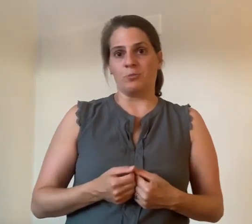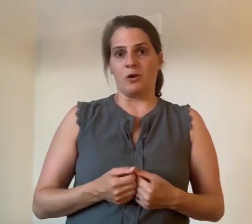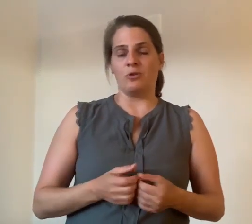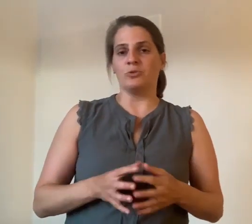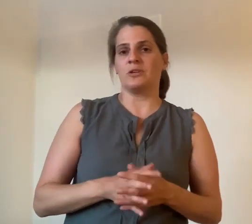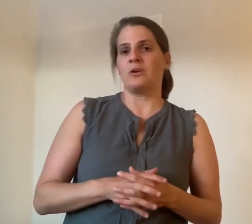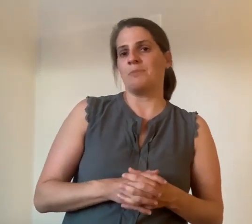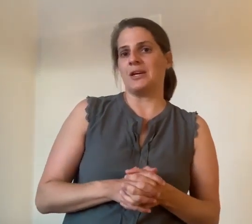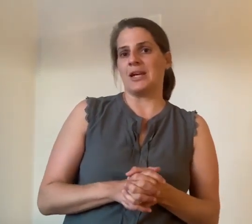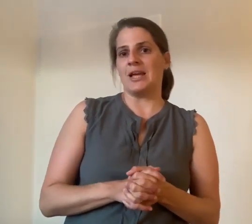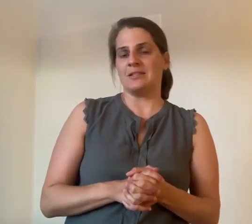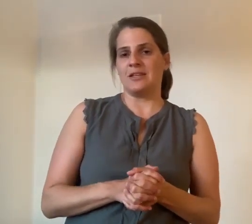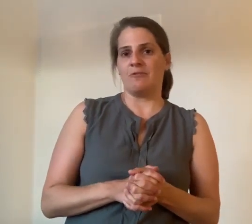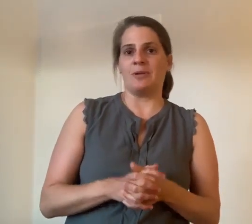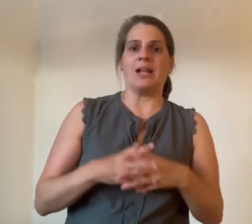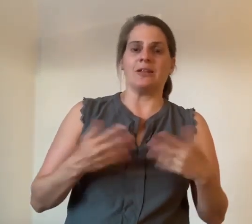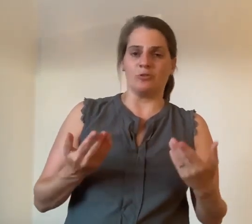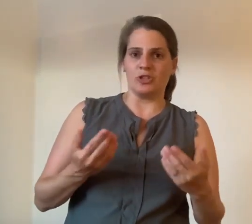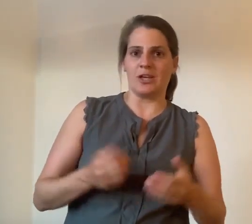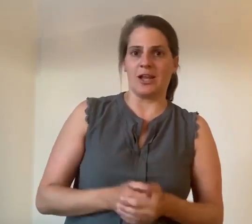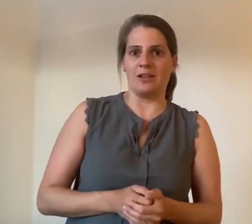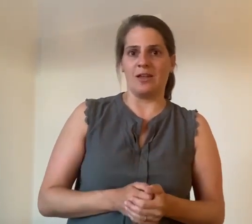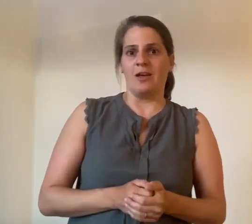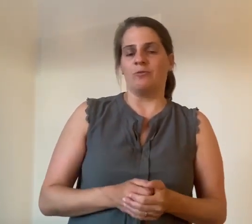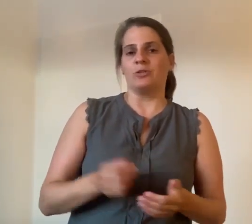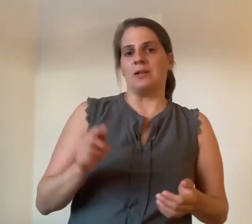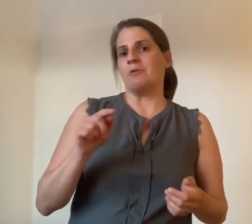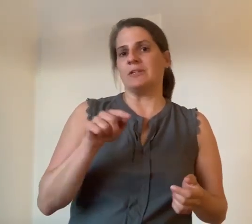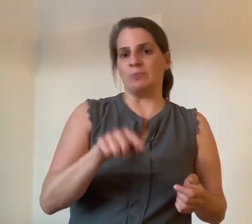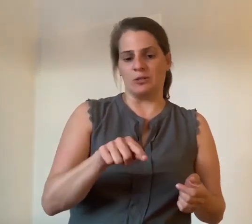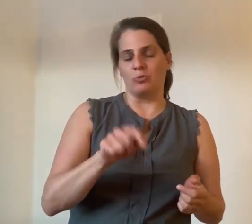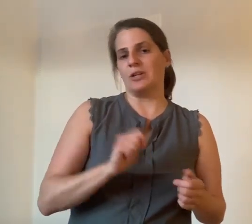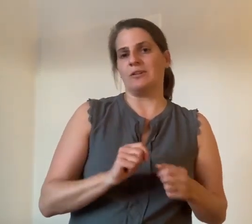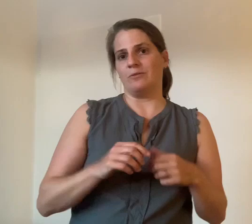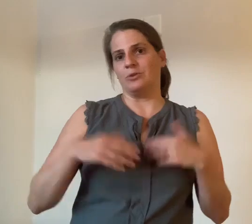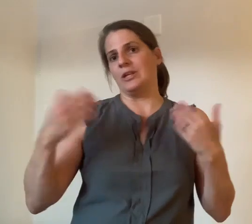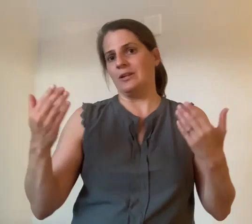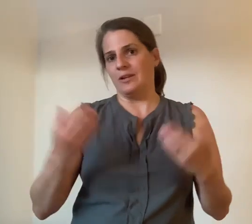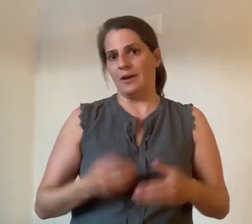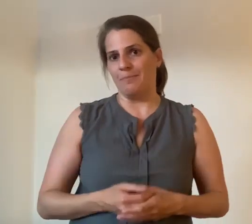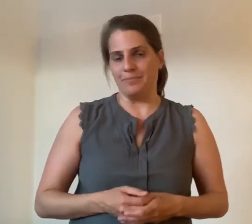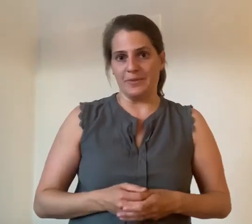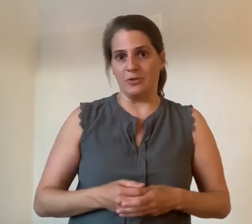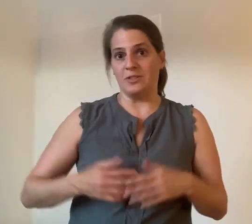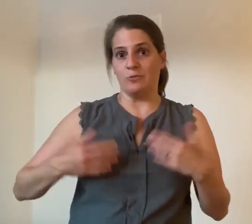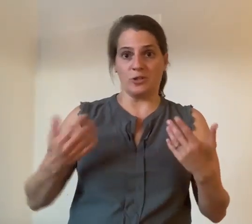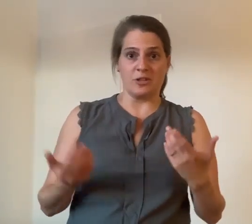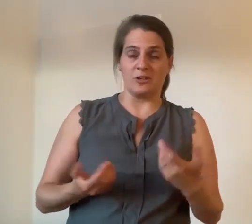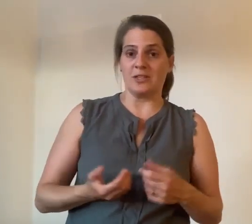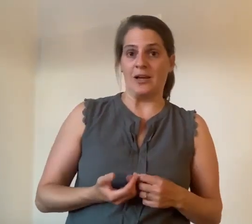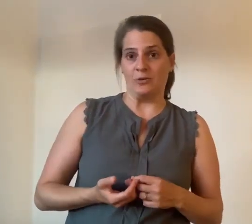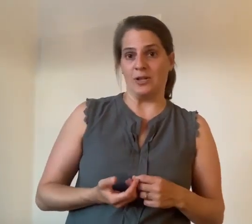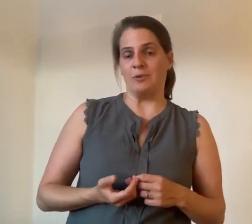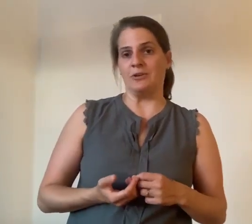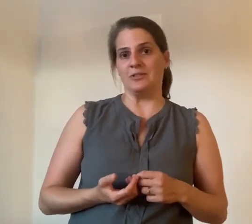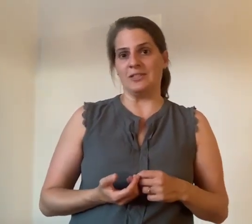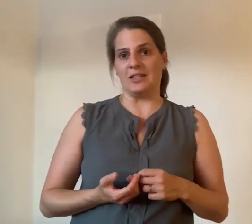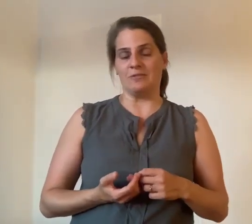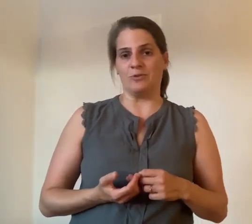Sprachausdraggerät sein, auf einem elektronischen Gerät, wo dann eben wenn man gedrückt, wo dann ganze Wörter sagen kann oder eben ganze Sätze für